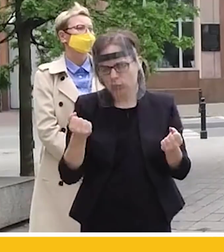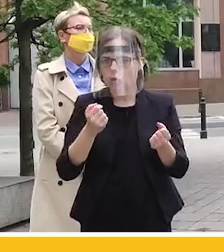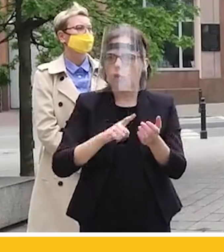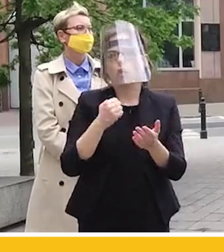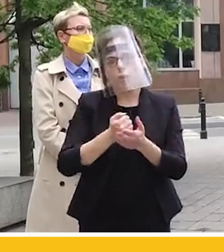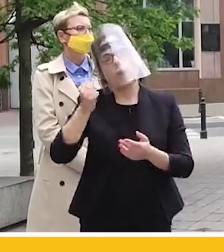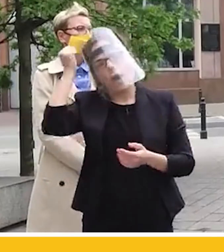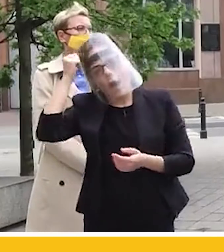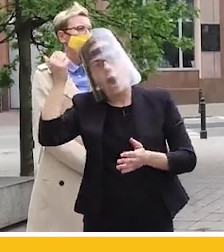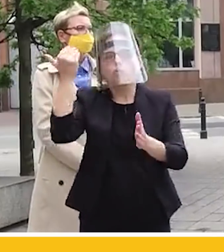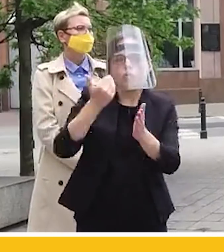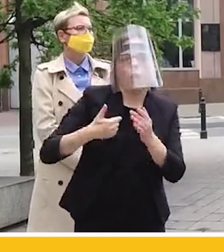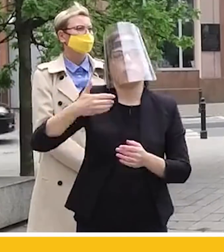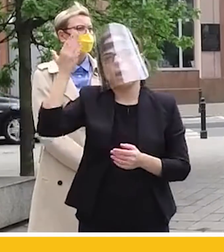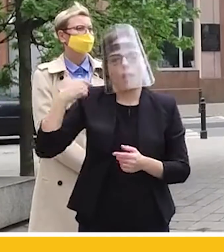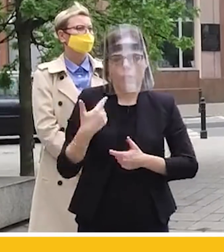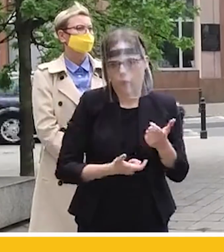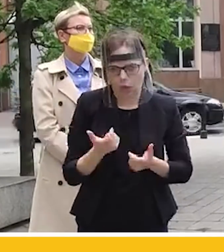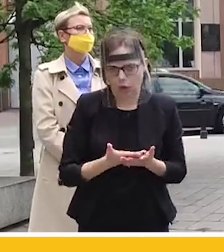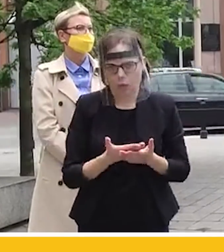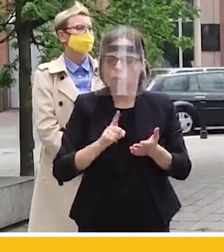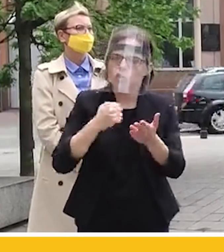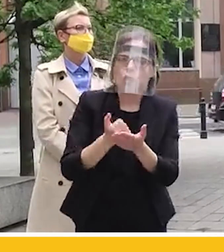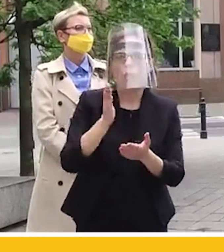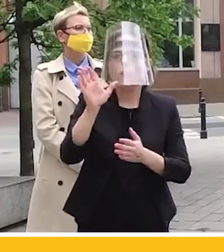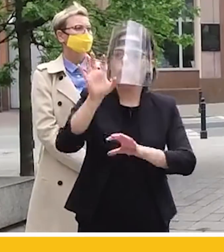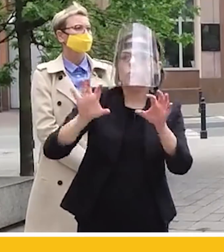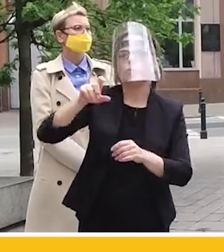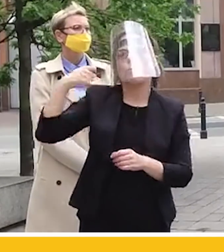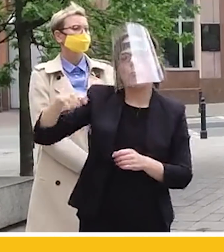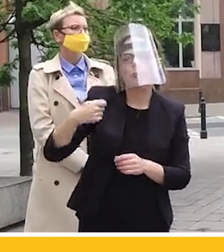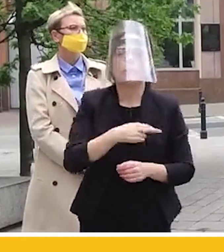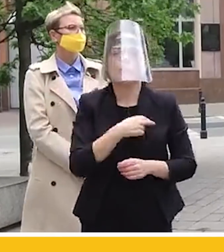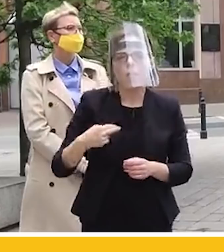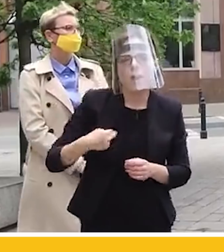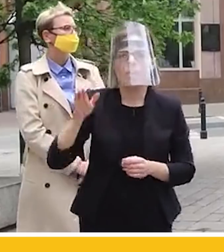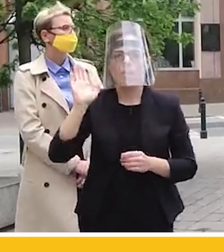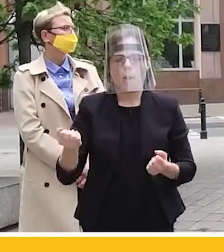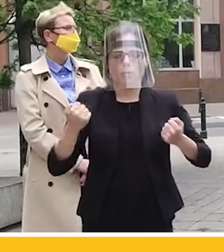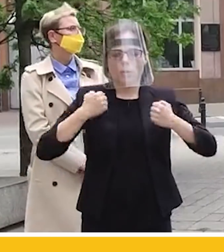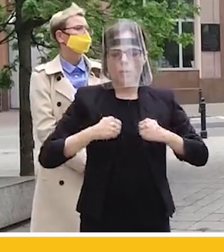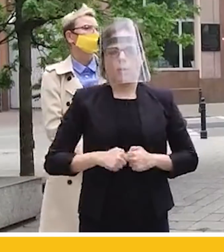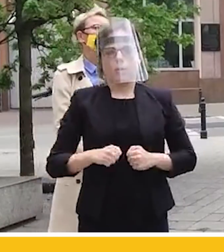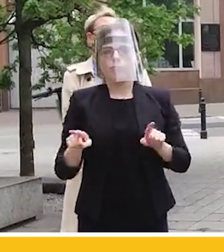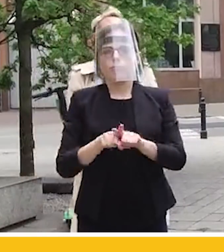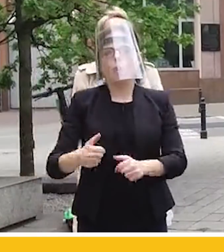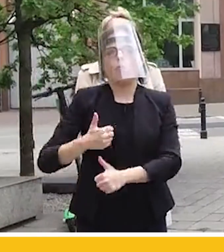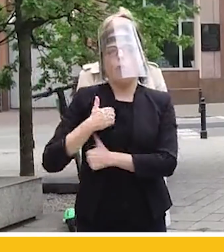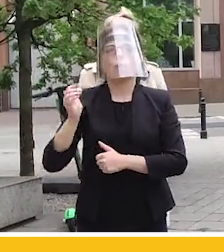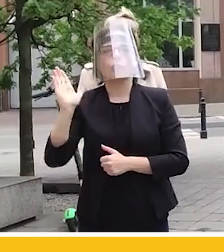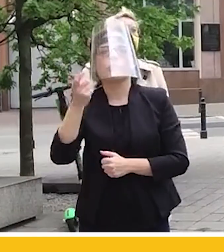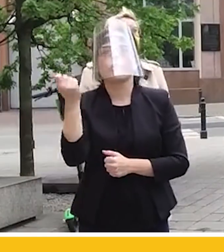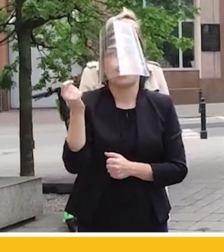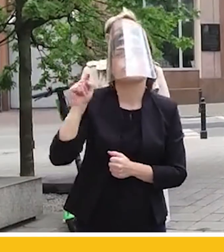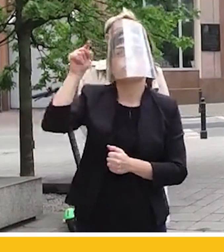musimy być mądrzy po szkodzie. Znowu będziemy obserwowali premierów i prezydentów poprzebieranych w parawojskowe kurteczki, którzy będą jeździli i